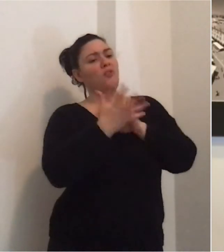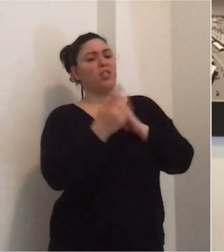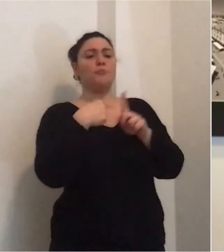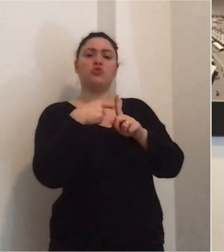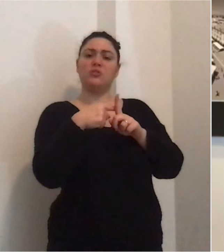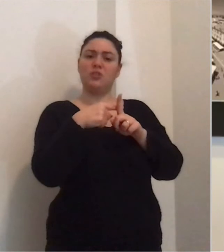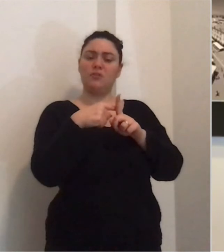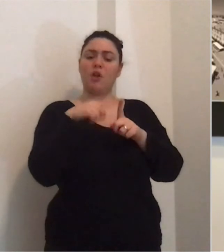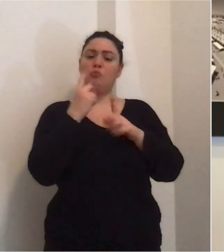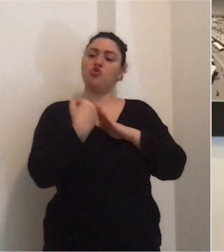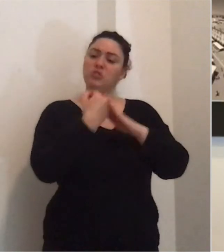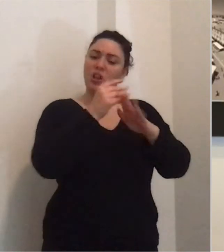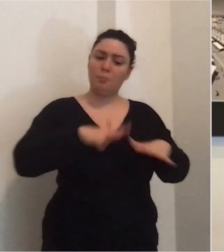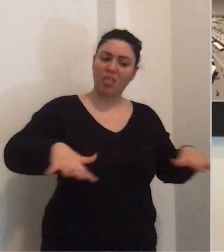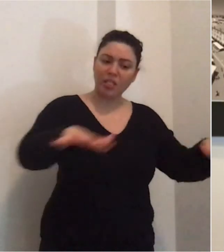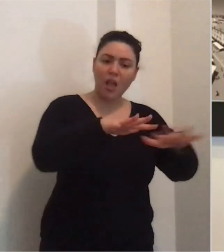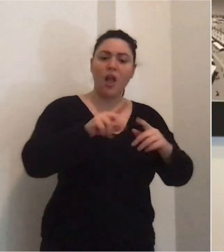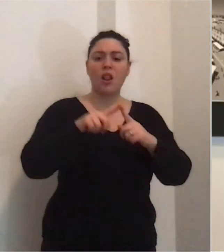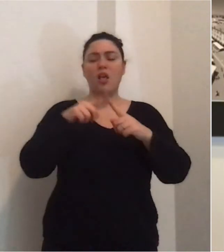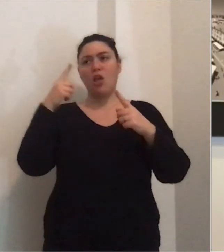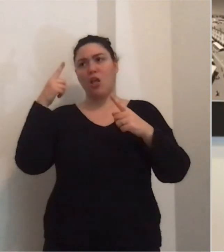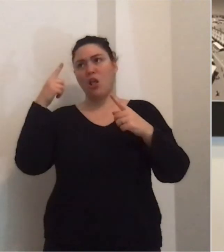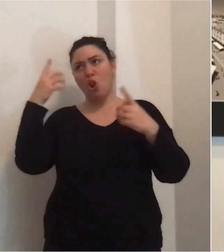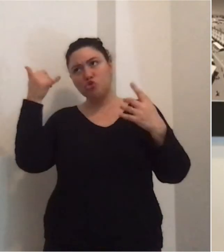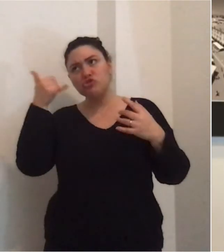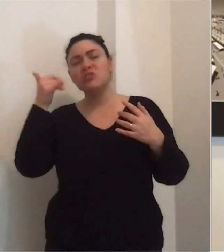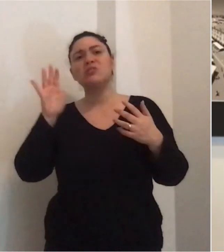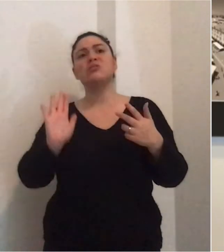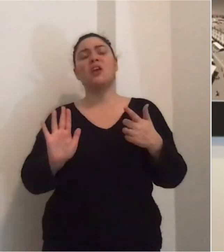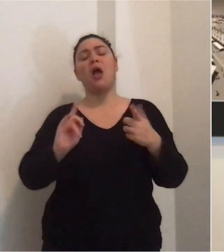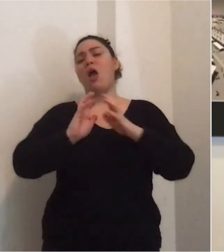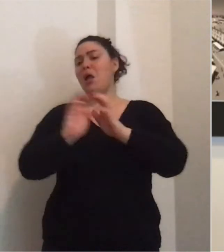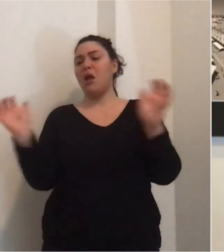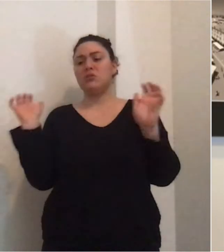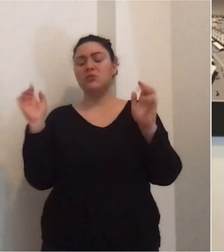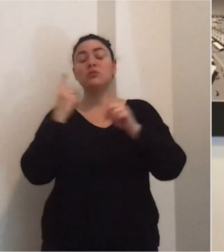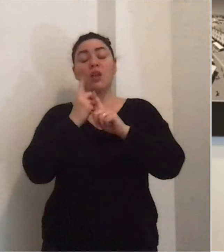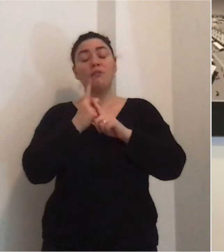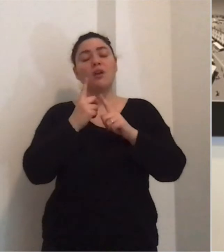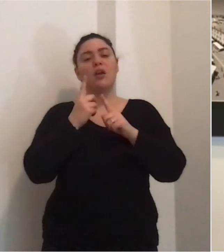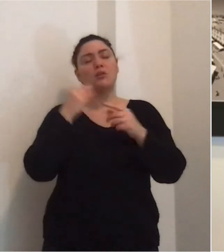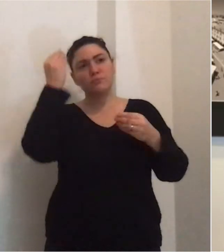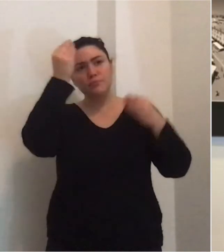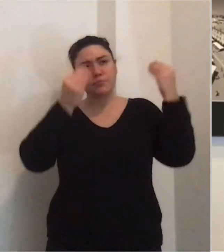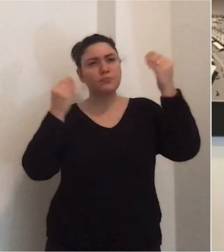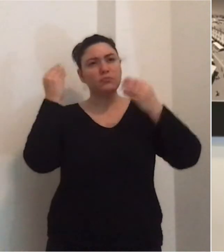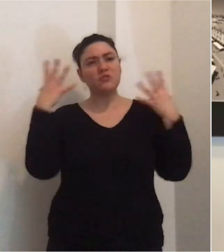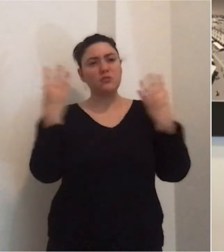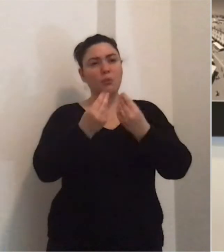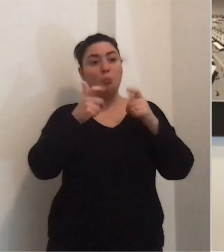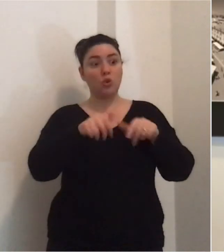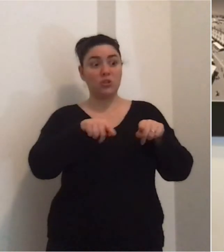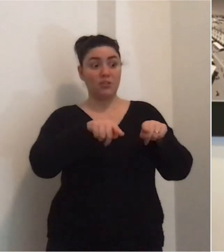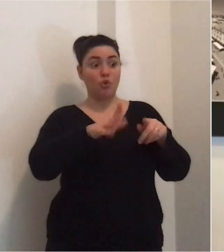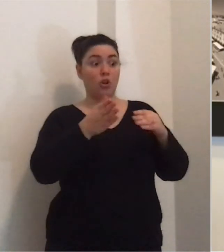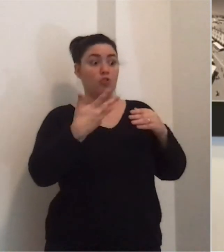in termini di sostenibilità ambientale, logistica, altre cose dovrà essere anche un ragionamento perché dietro